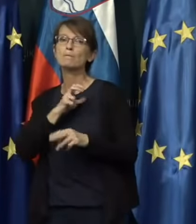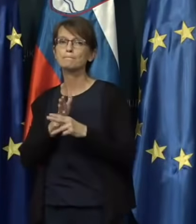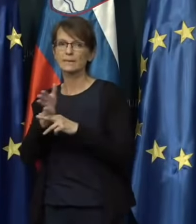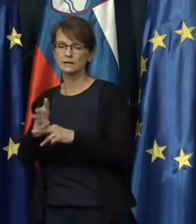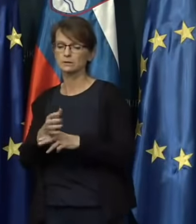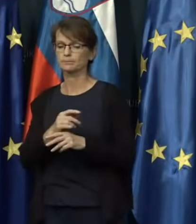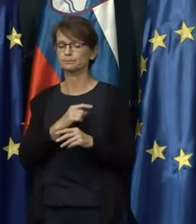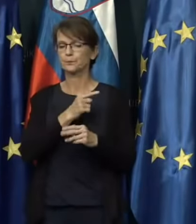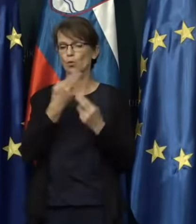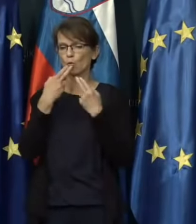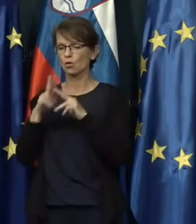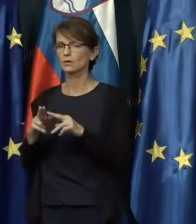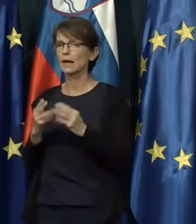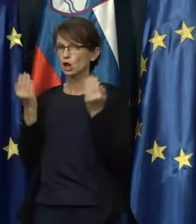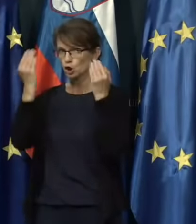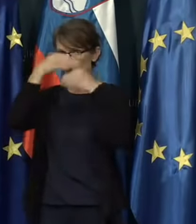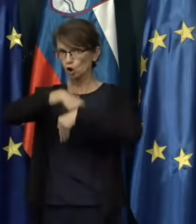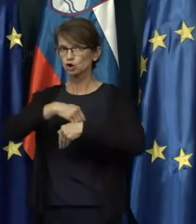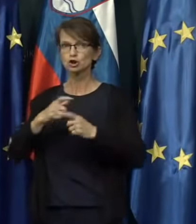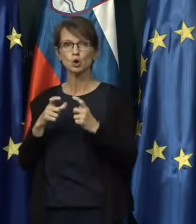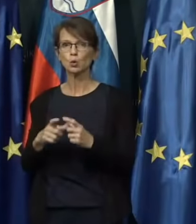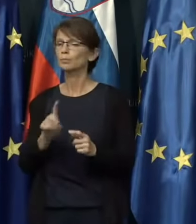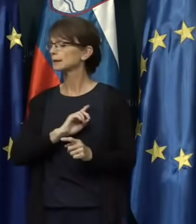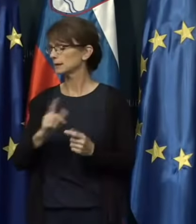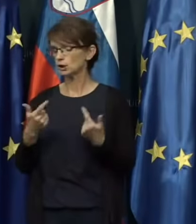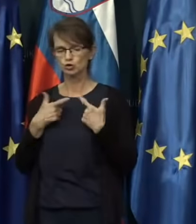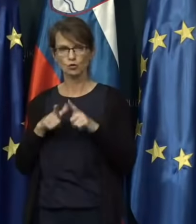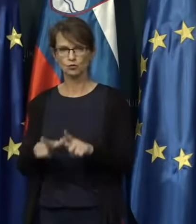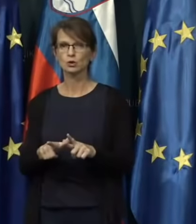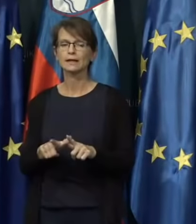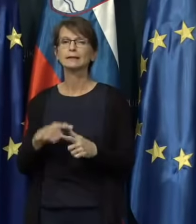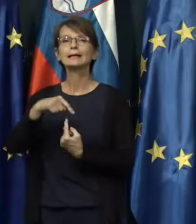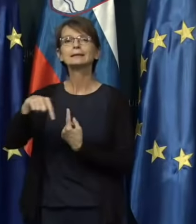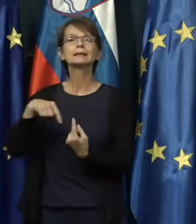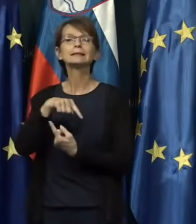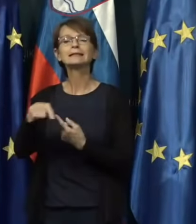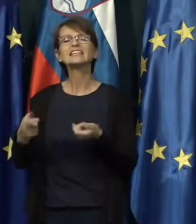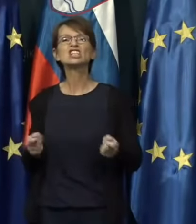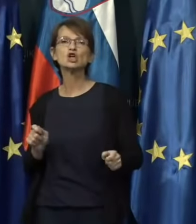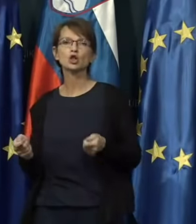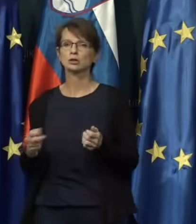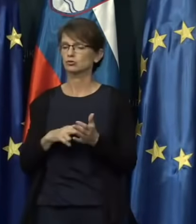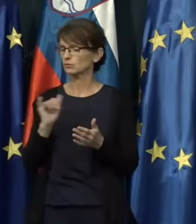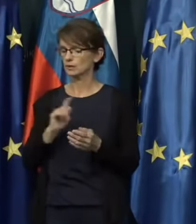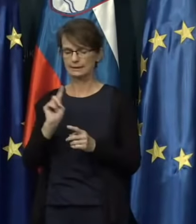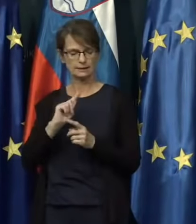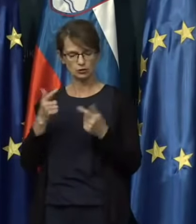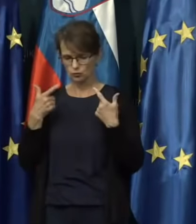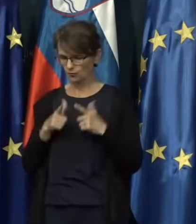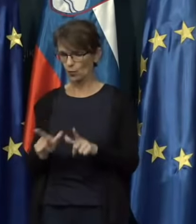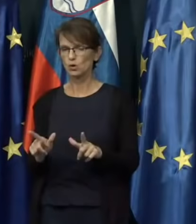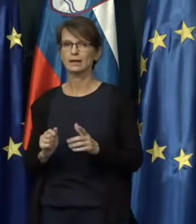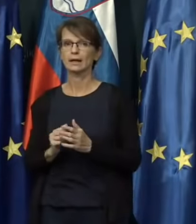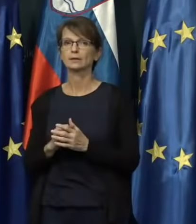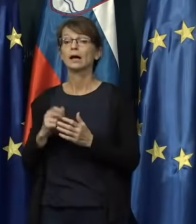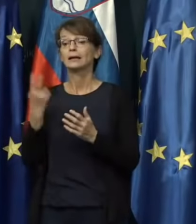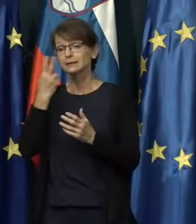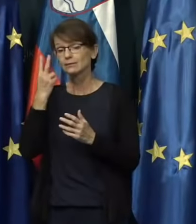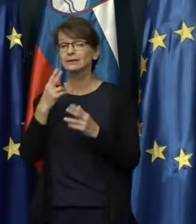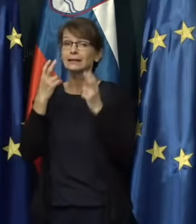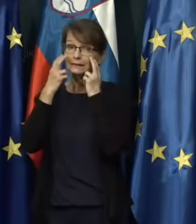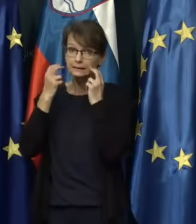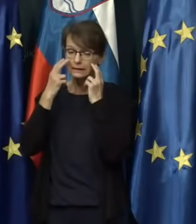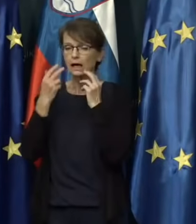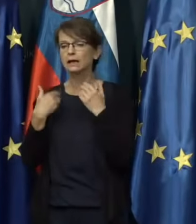praviloma nočni klubi niso dovoljeni diskoteke, še vedno ne. Res, da se je tu iskalo sveda